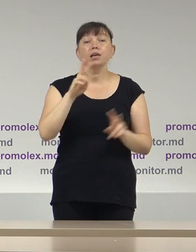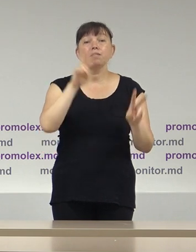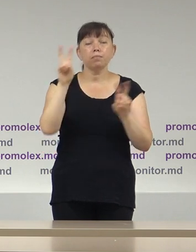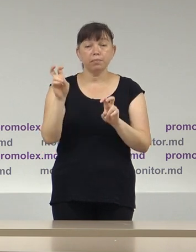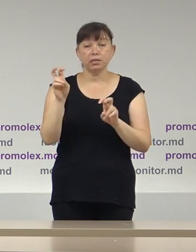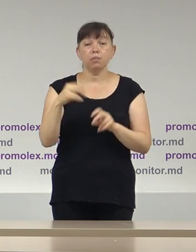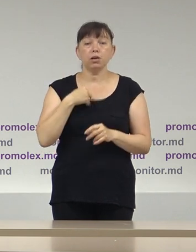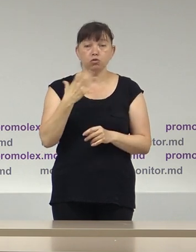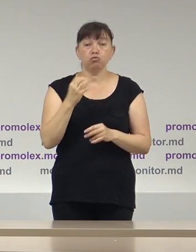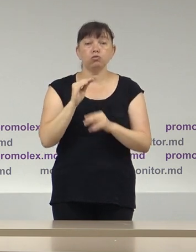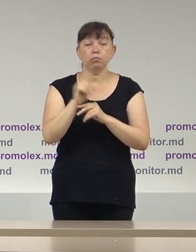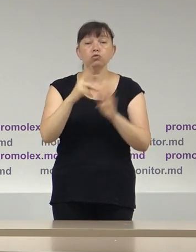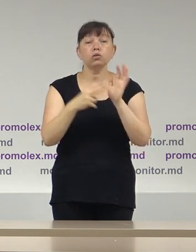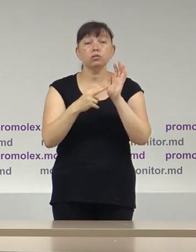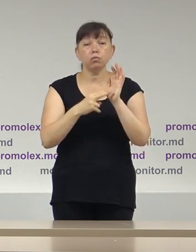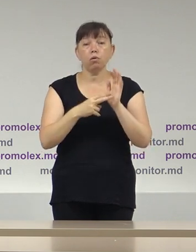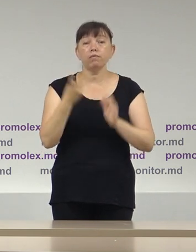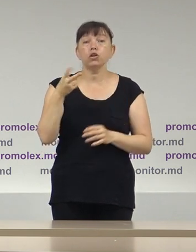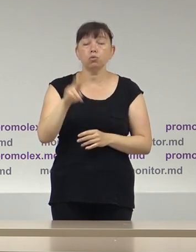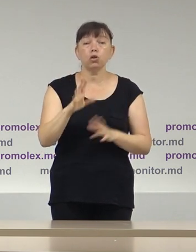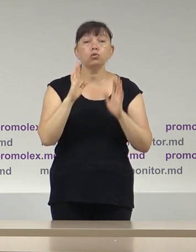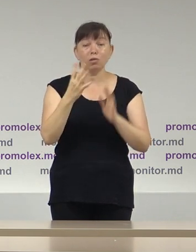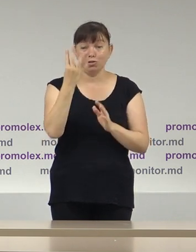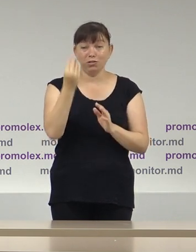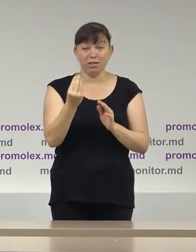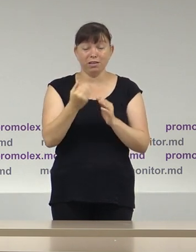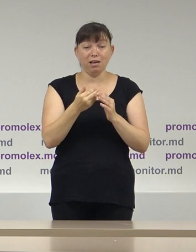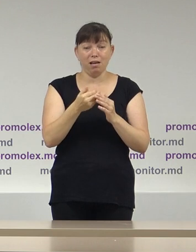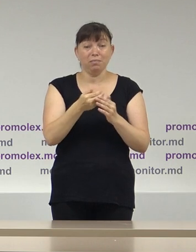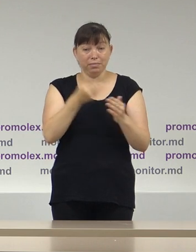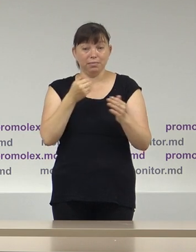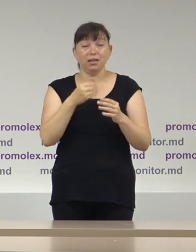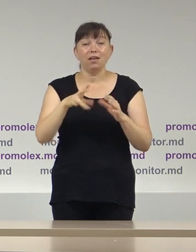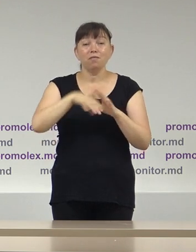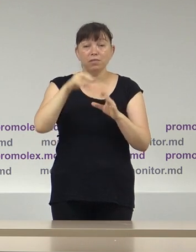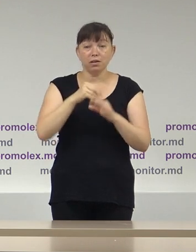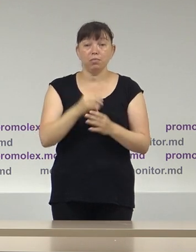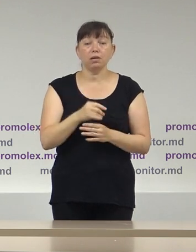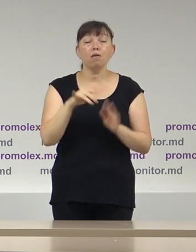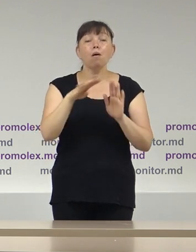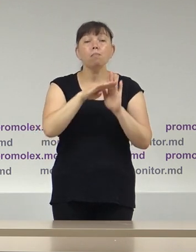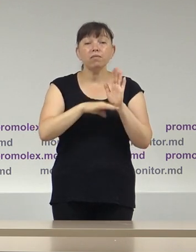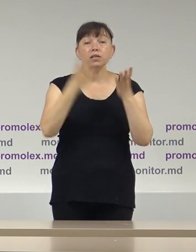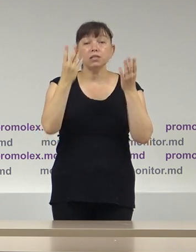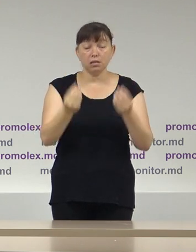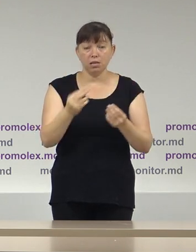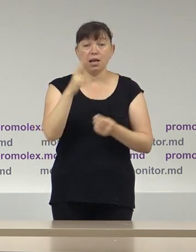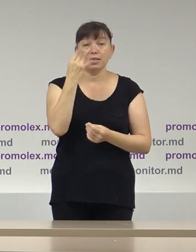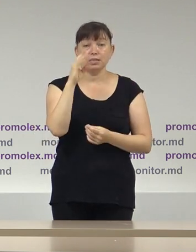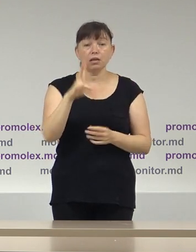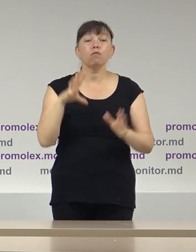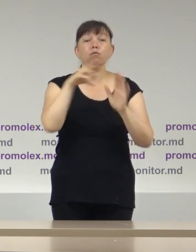voi menționa că la 7 iulie, cu doar patru zile înainte de ziul alegerilor, pe ordine de zi, CEC a inclus